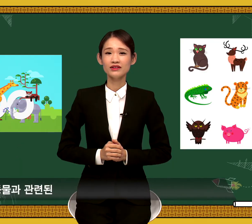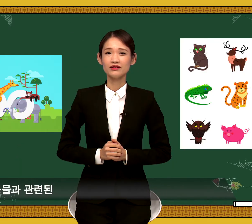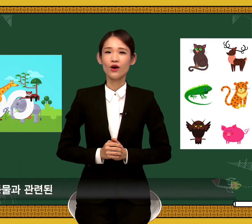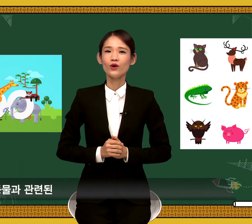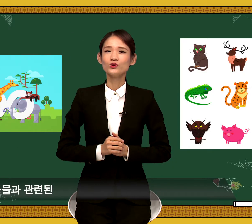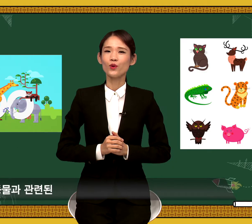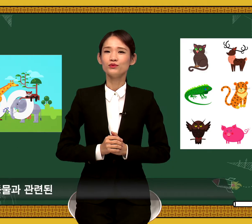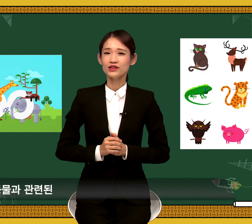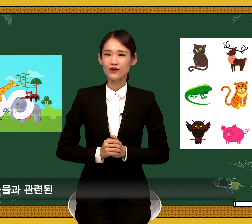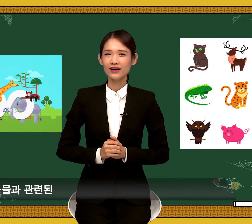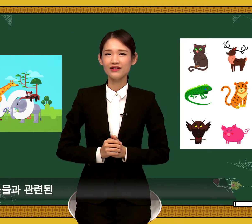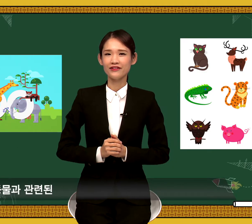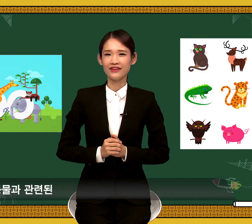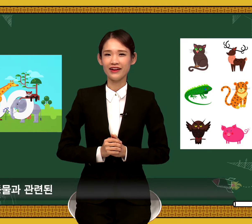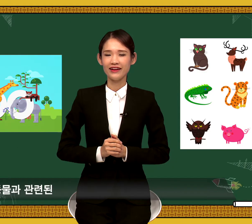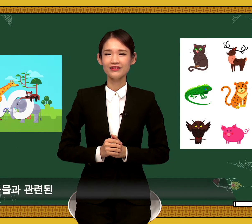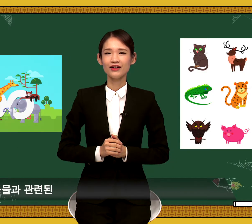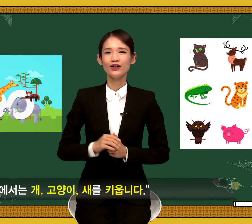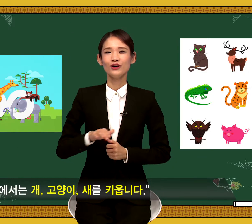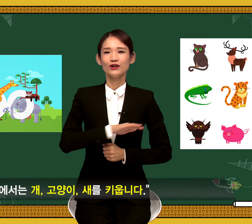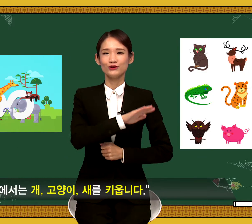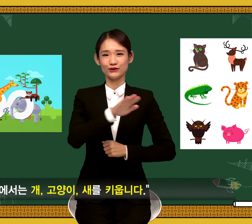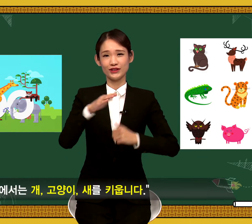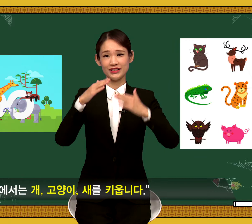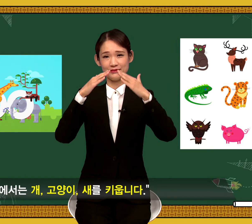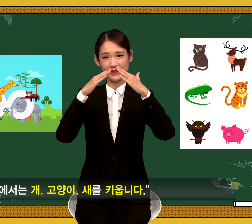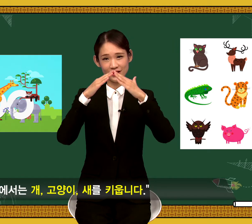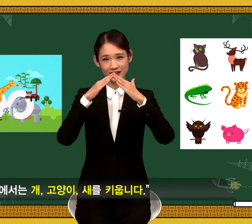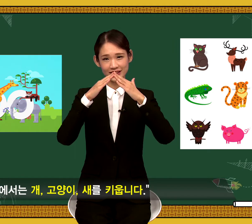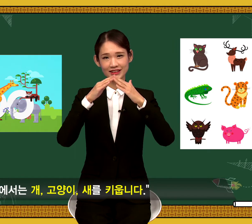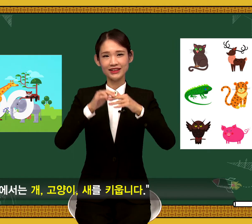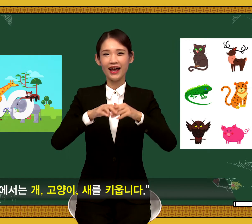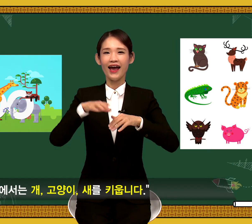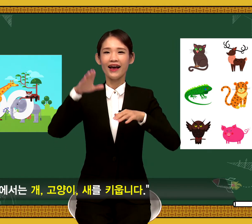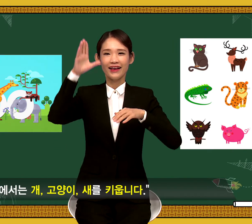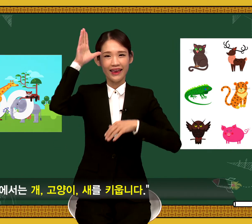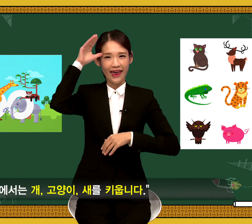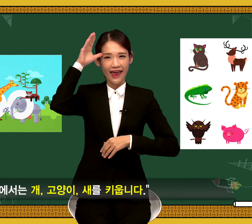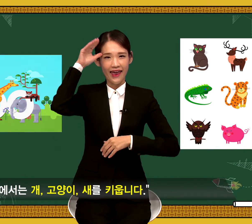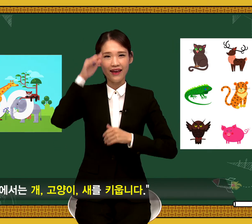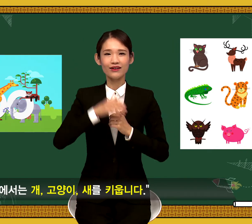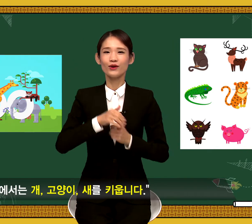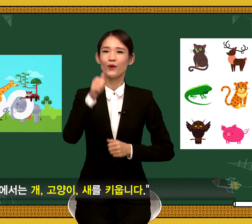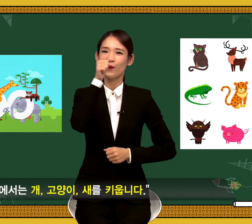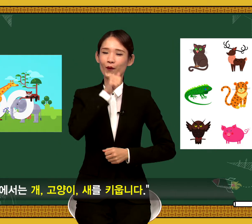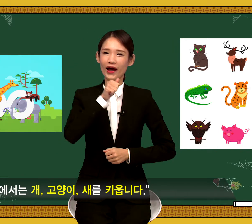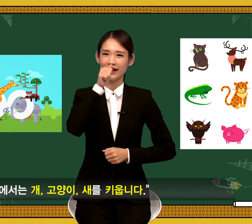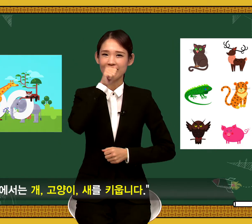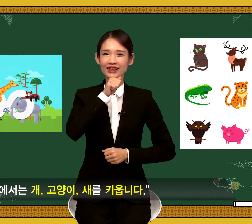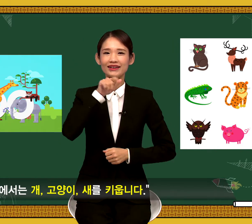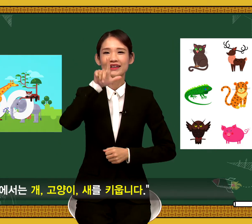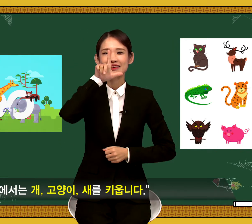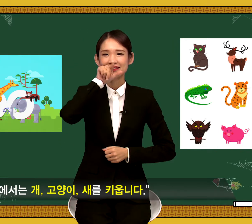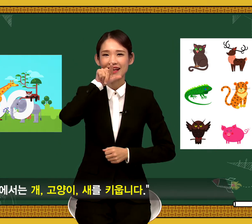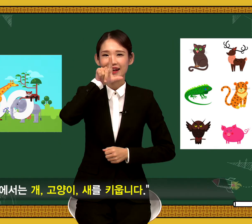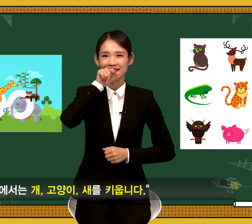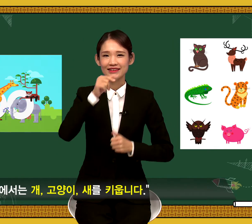동물과 관련된 우리 집에서는 개, 고양이, 새를